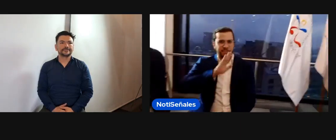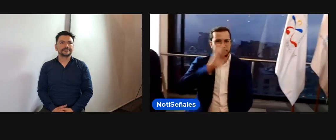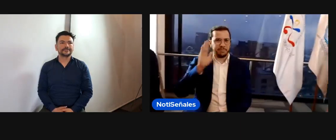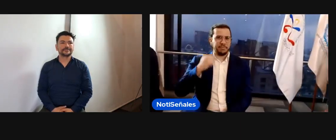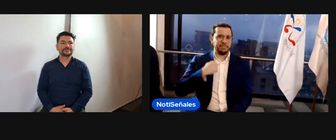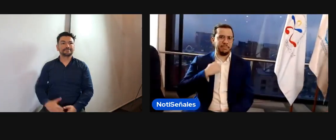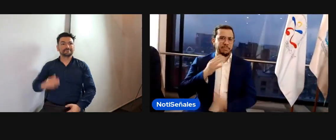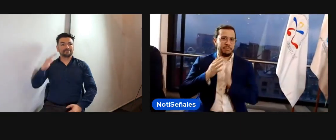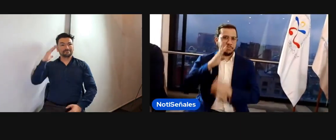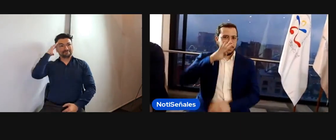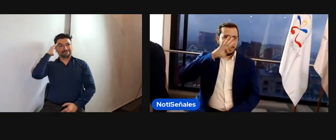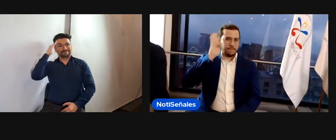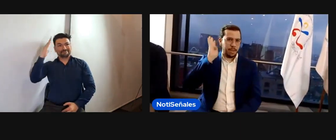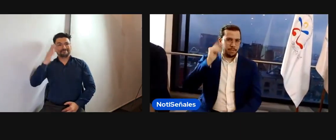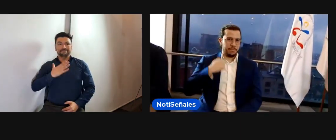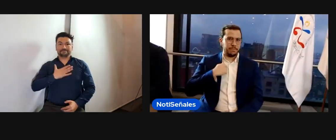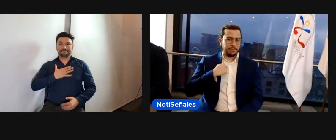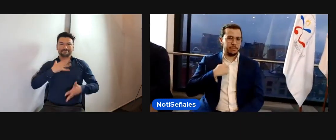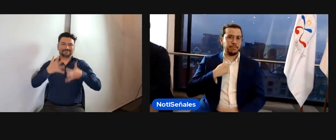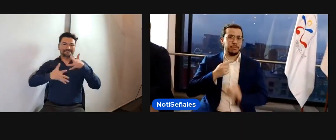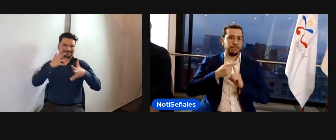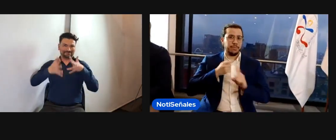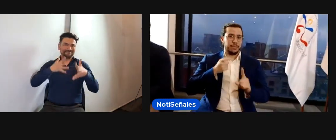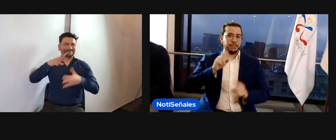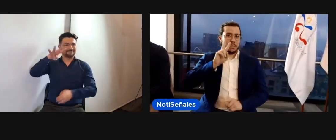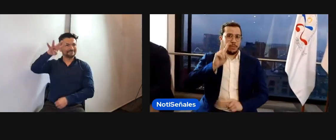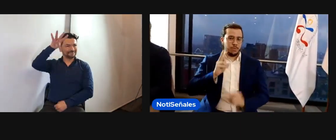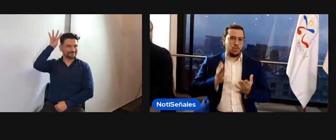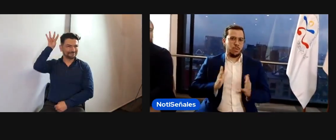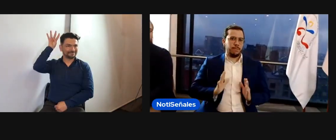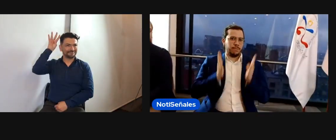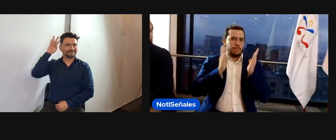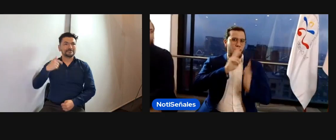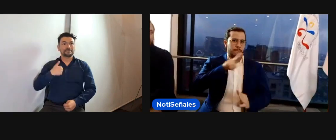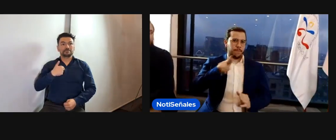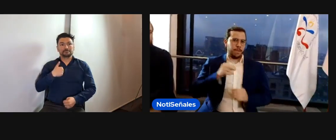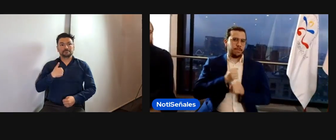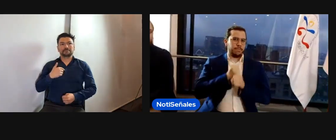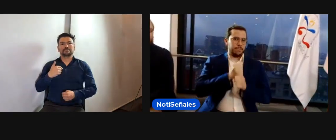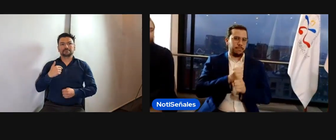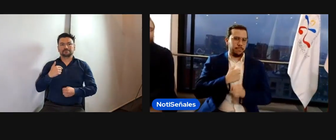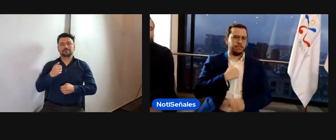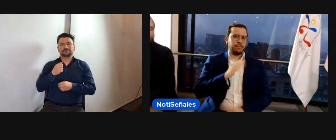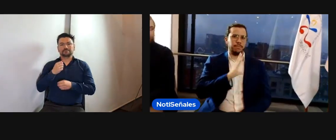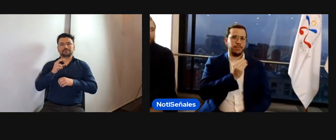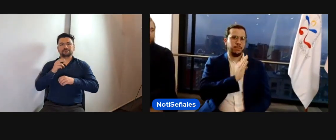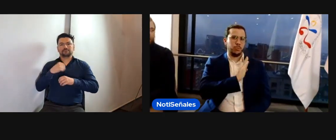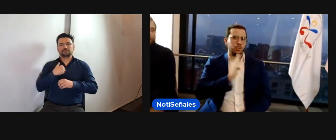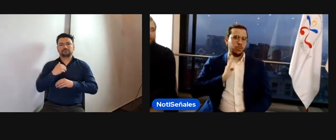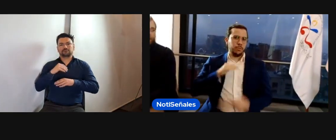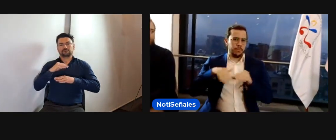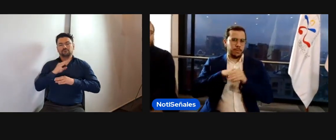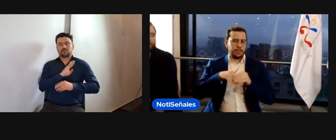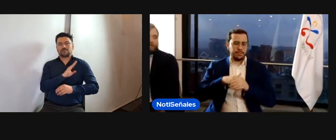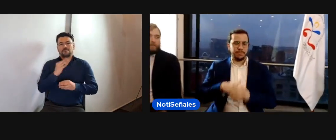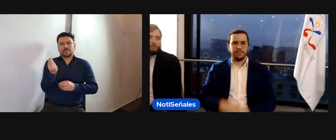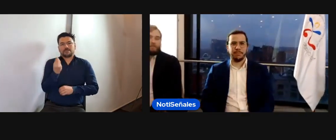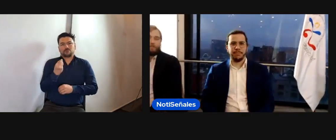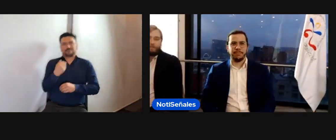Hola, soy Fernando. Soy de Venezuela y actualmente vivo en Noruega y soy